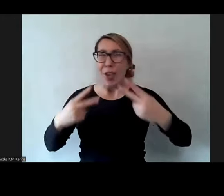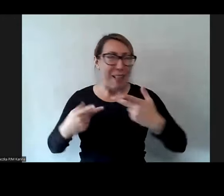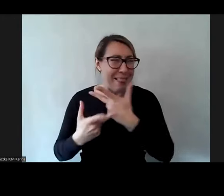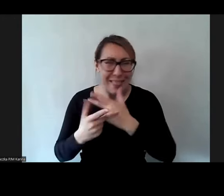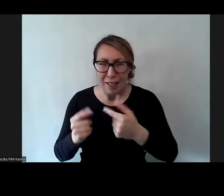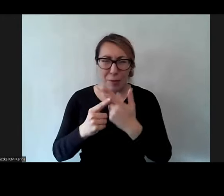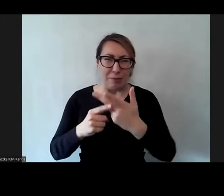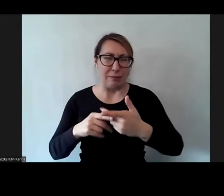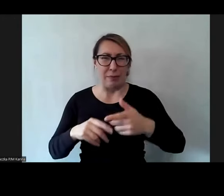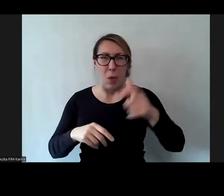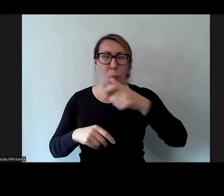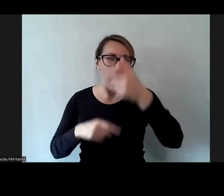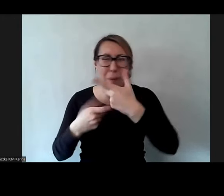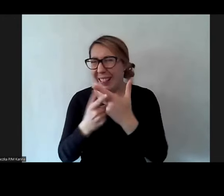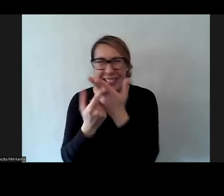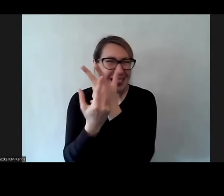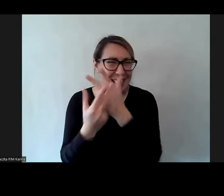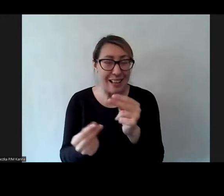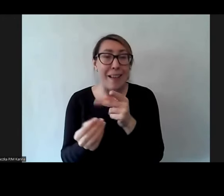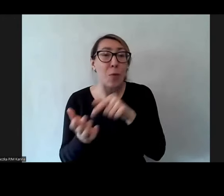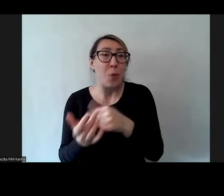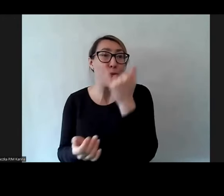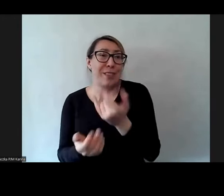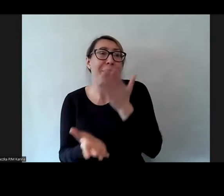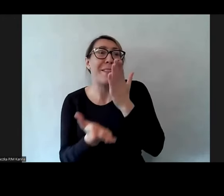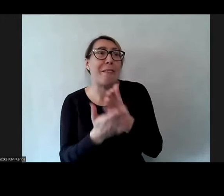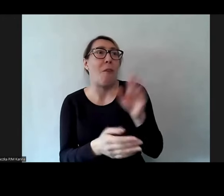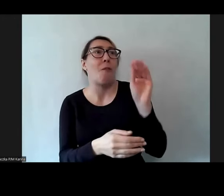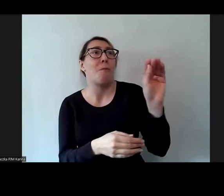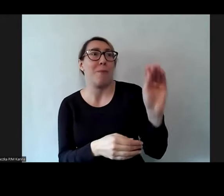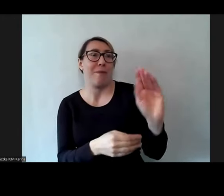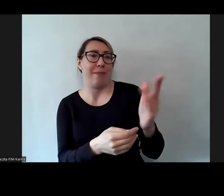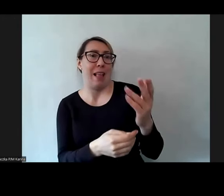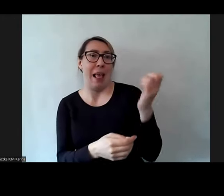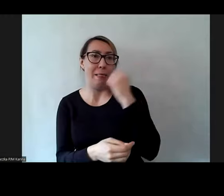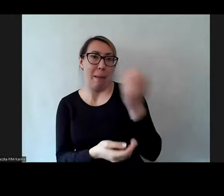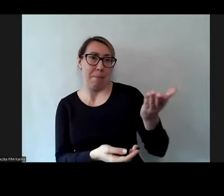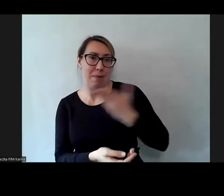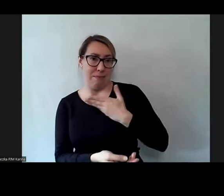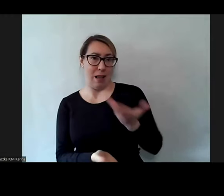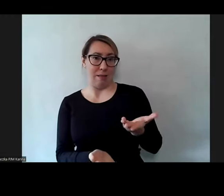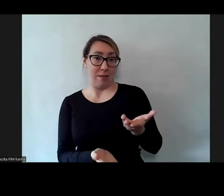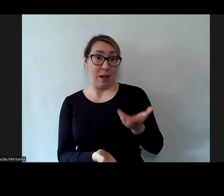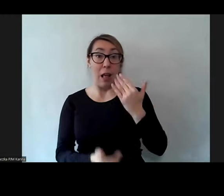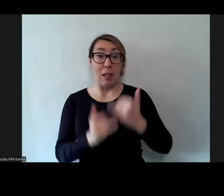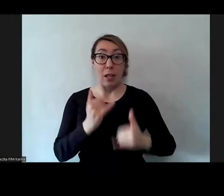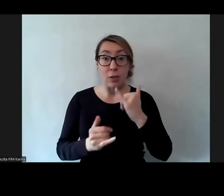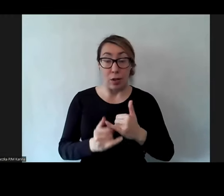ani nierozwydrzone. Ono po prostu chce jabłko. I jeżeli bylibyśmy w stanie dać mu znaki jabłko,